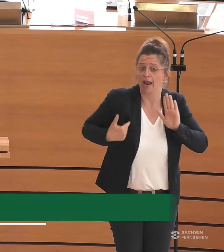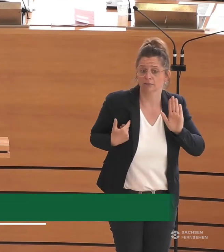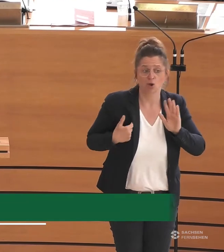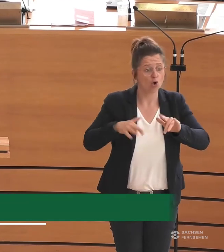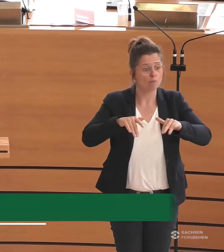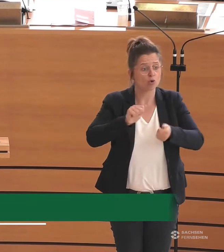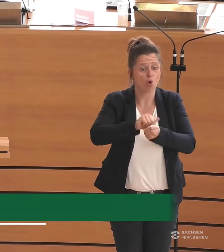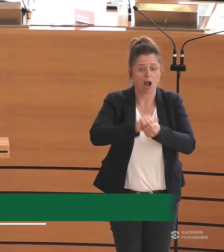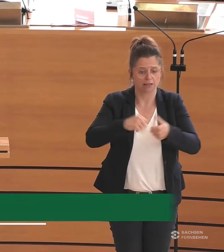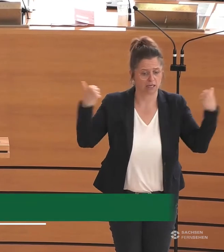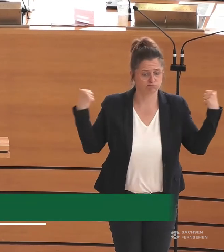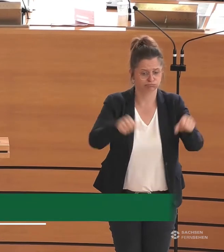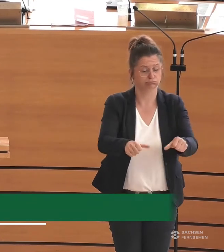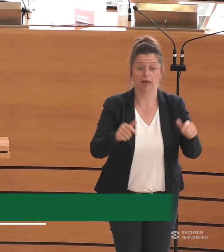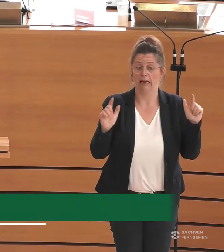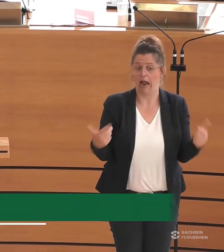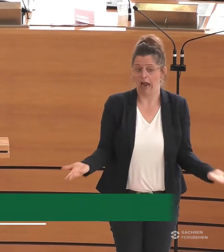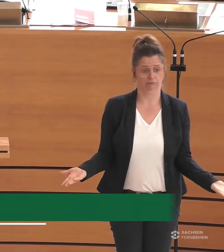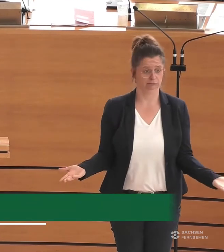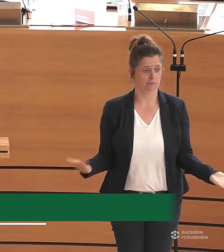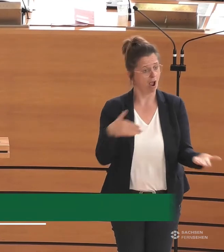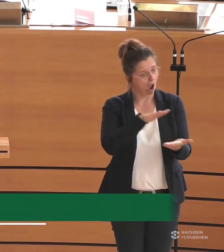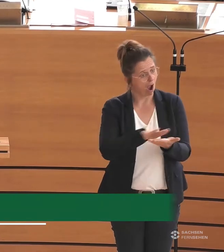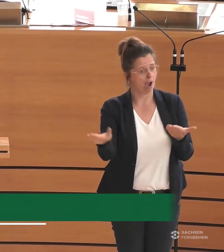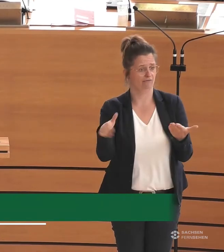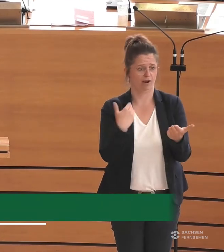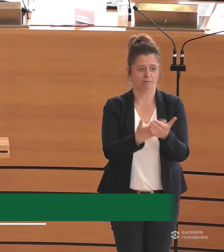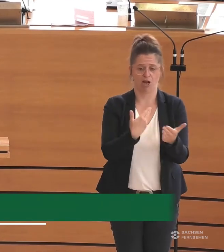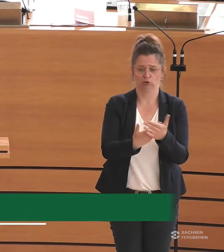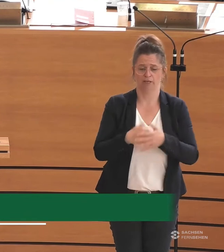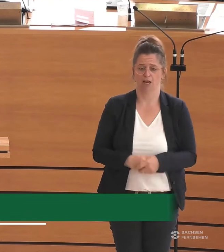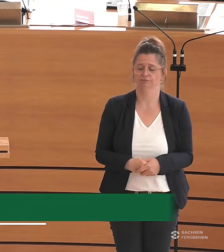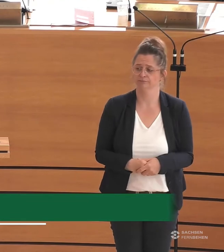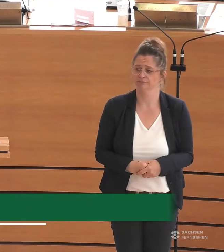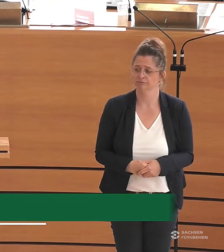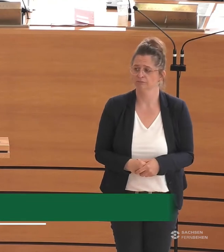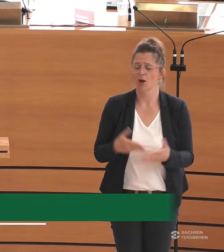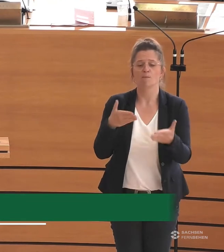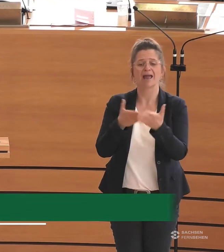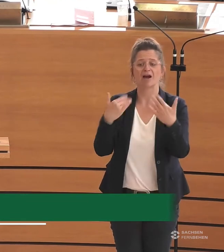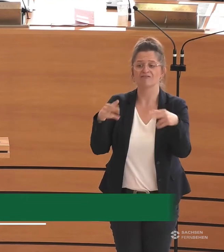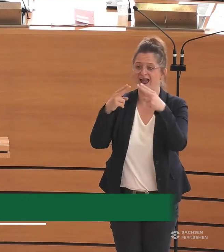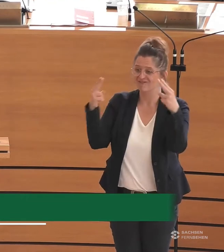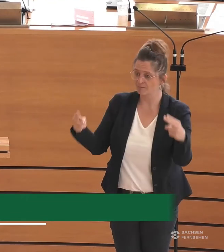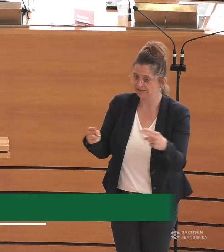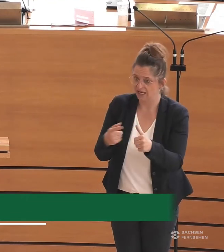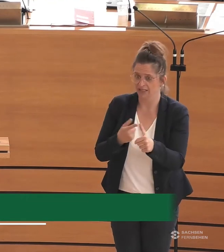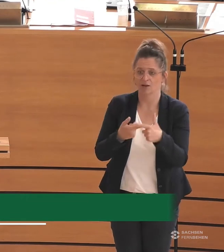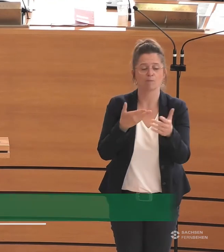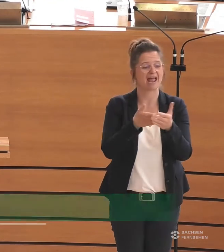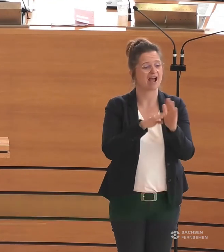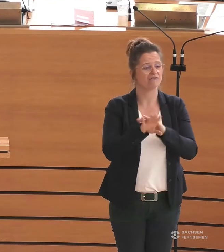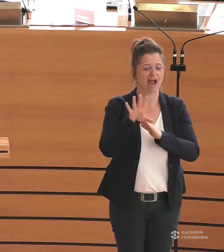bürokratische Zwänge. Ganz einfache Dinge wären hier zum Beispiel barrierefreie Webseiten, barrierefreie